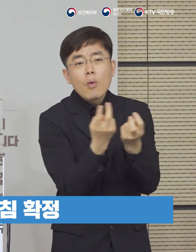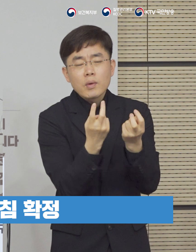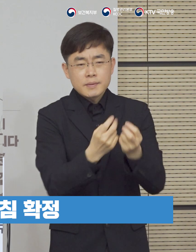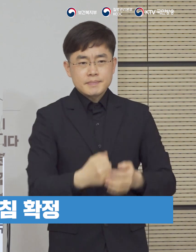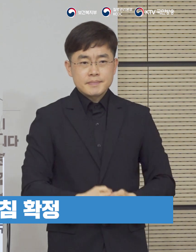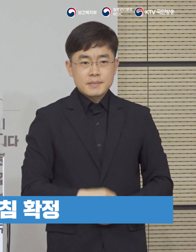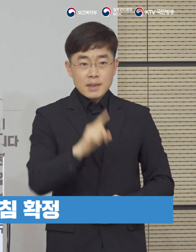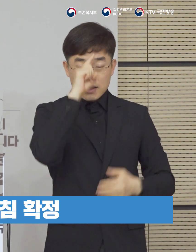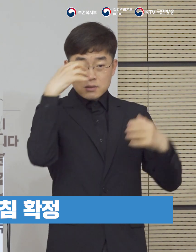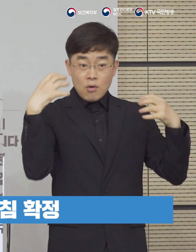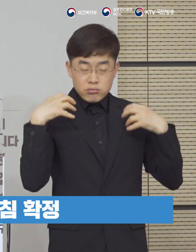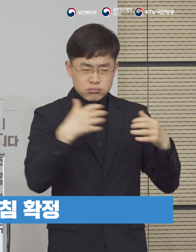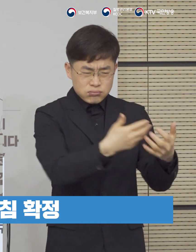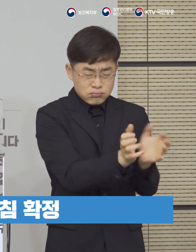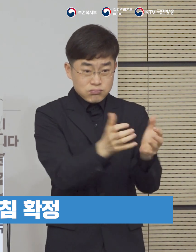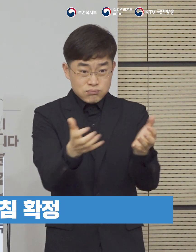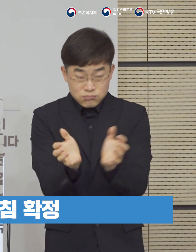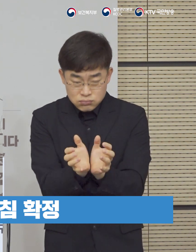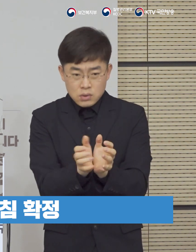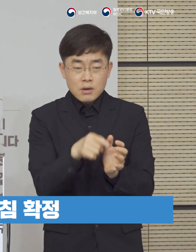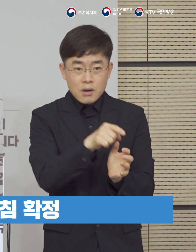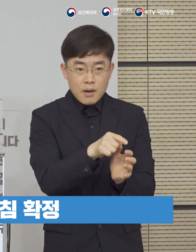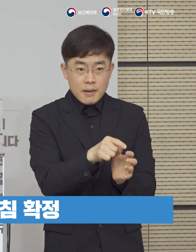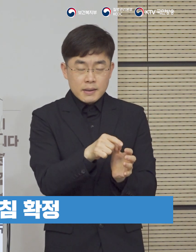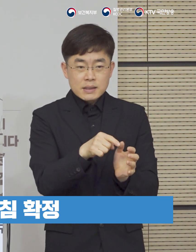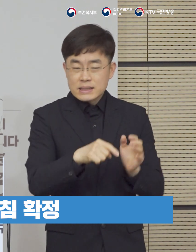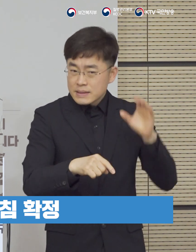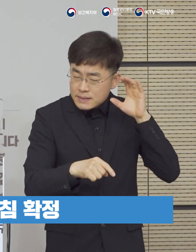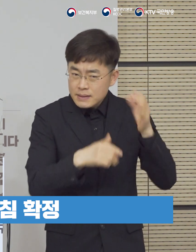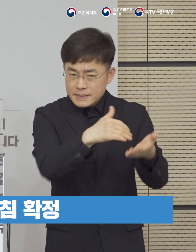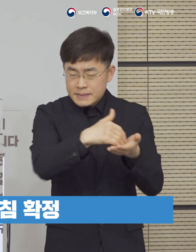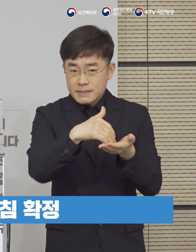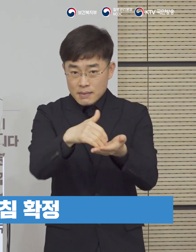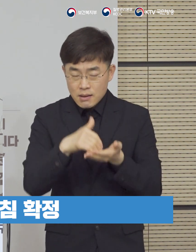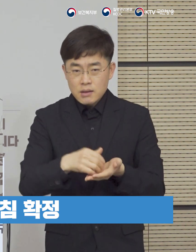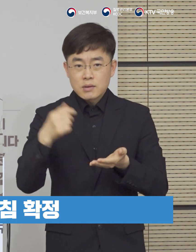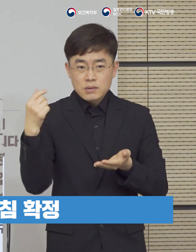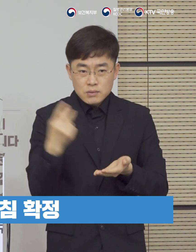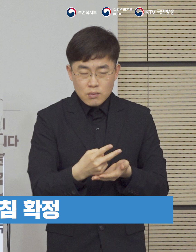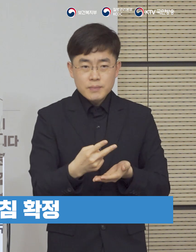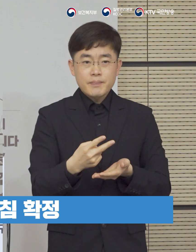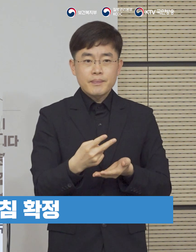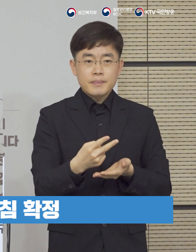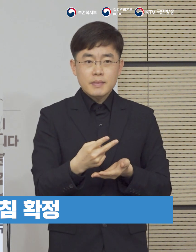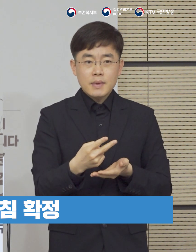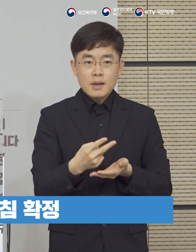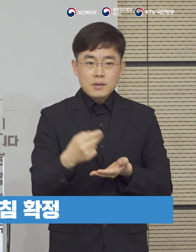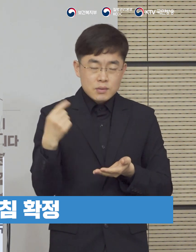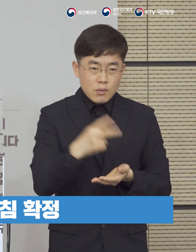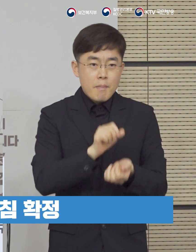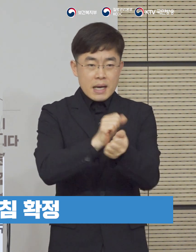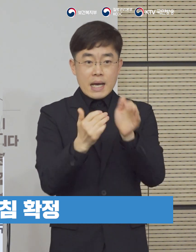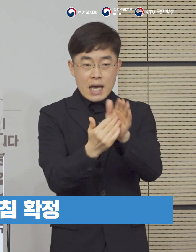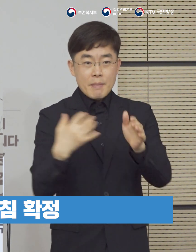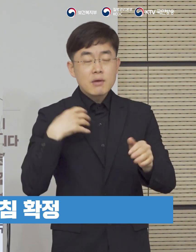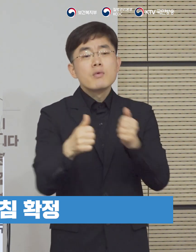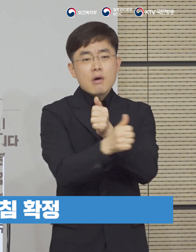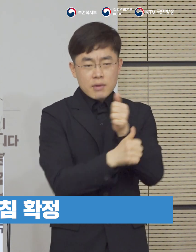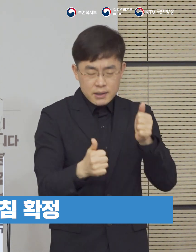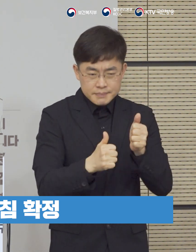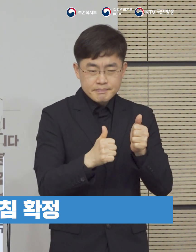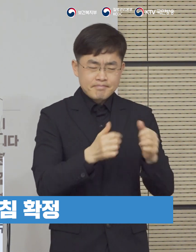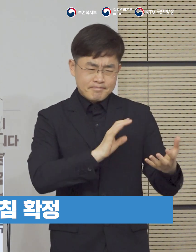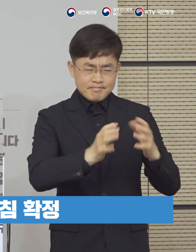부체별로 이해 관계자들의 의견을 더욱 충분히 수렴하고 생활방역위원회의 논의를